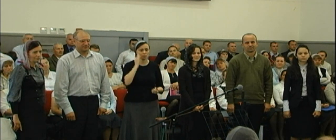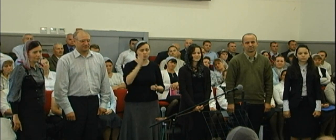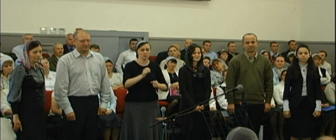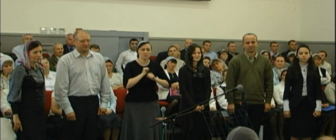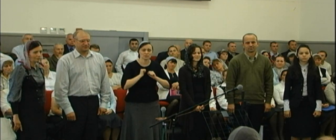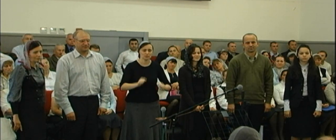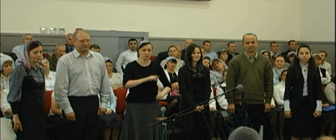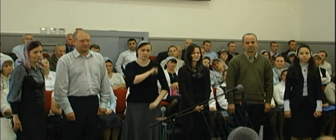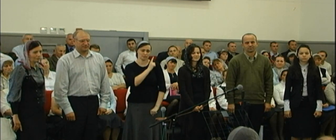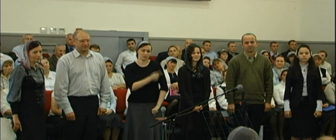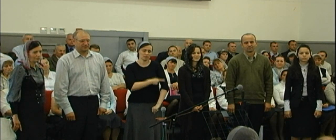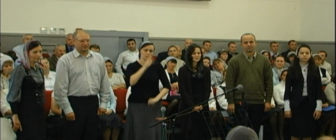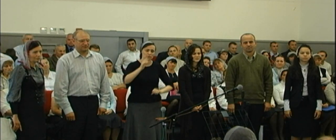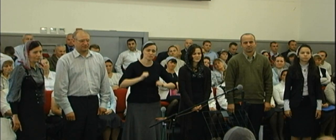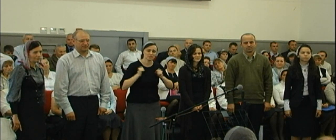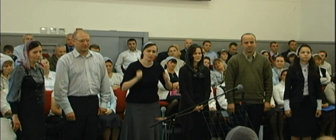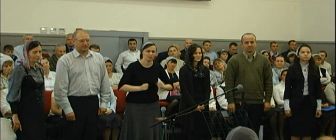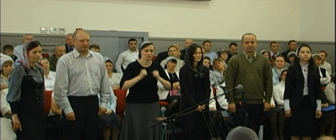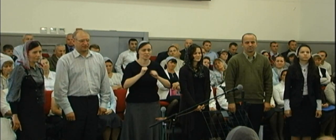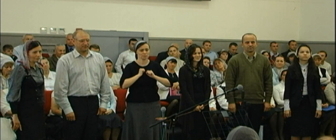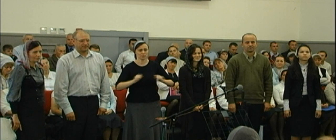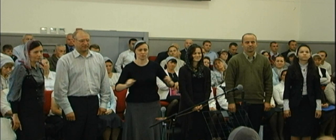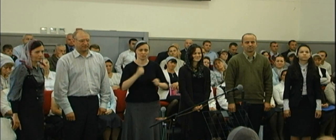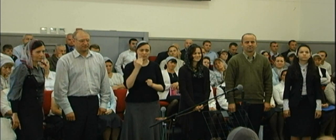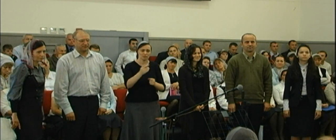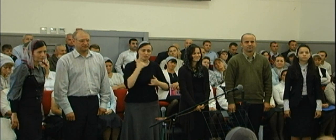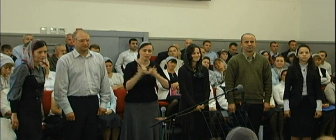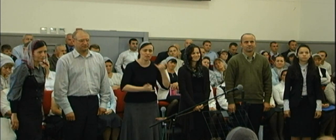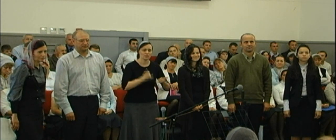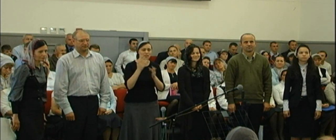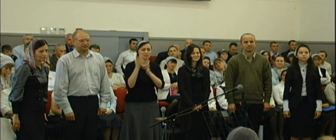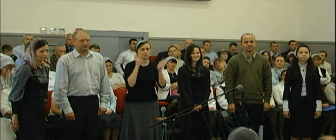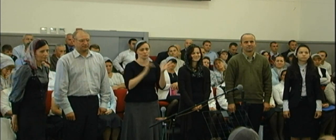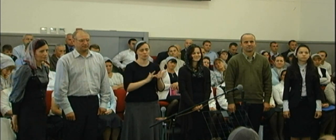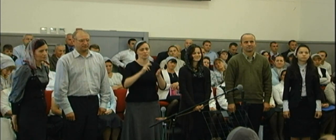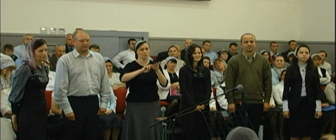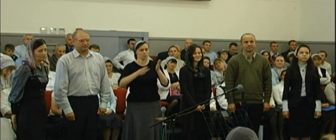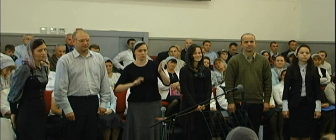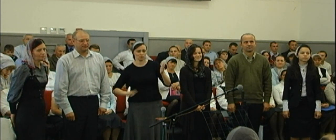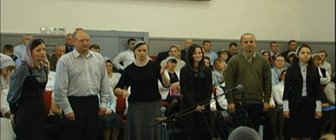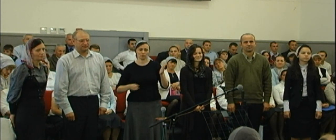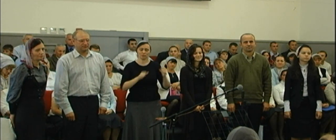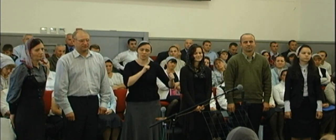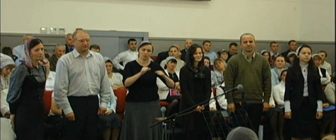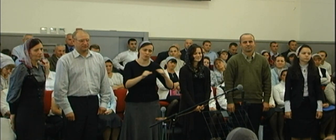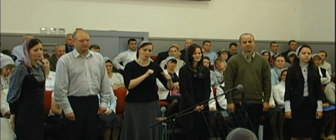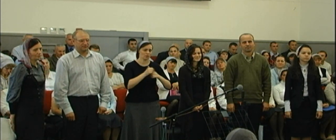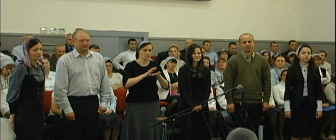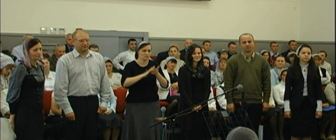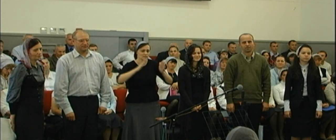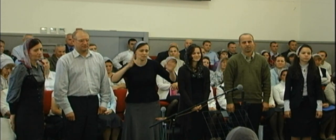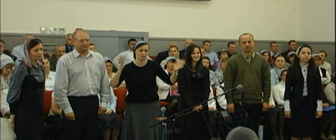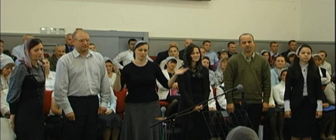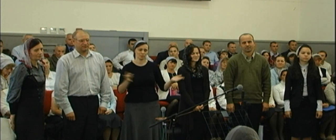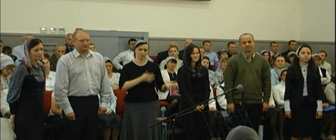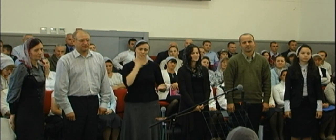отважной и смелой Будь отважной и смелой Ты невеста Иисуса Беги от греха В